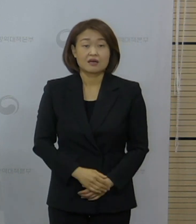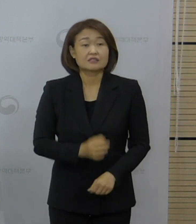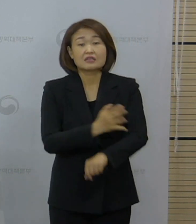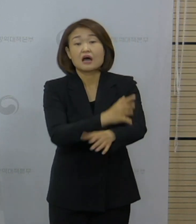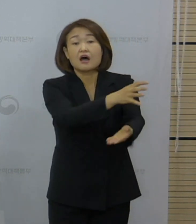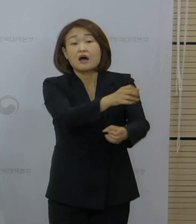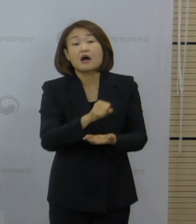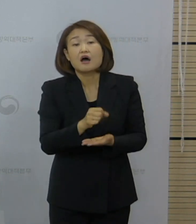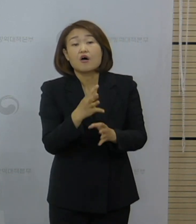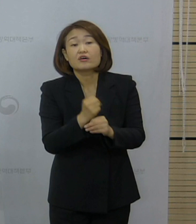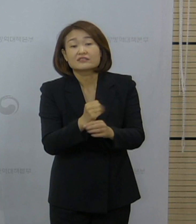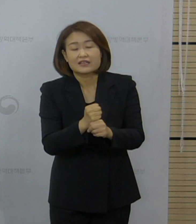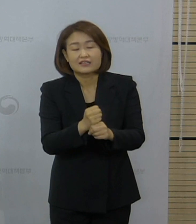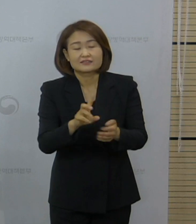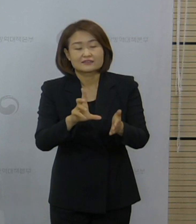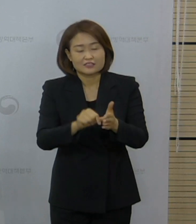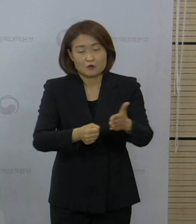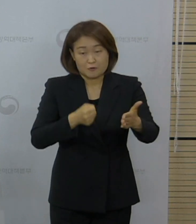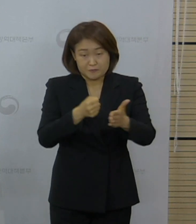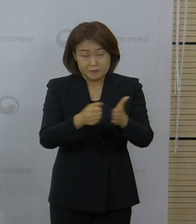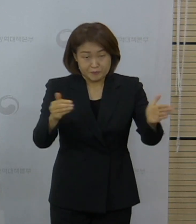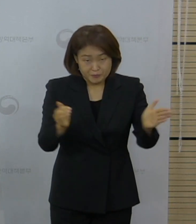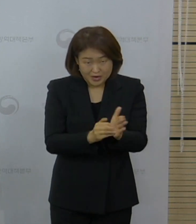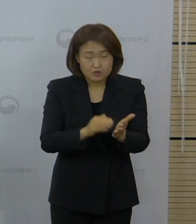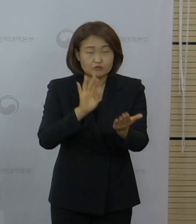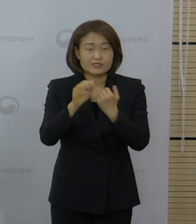확정되는 대로 말씀드리도록 하겠습니다.